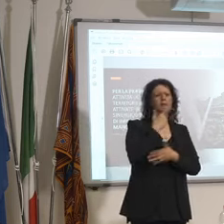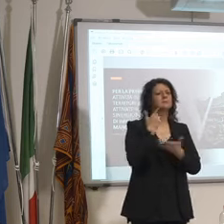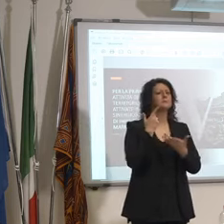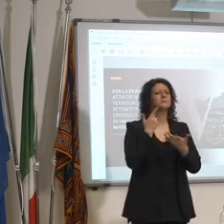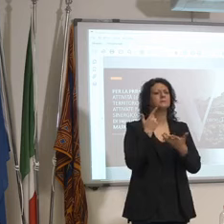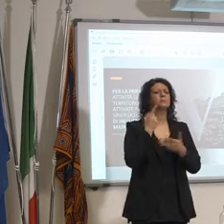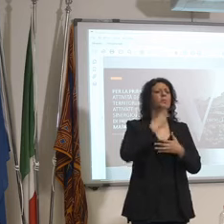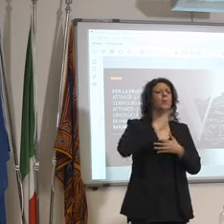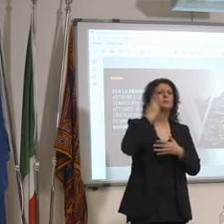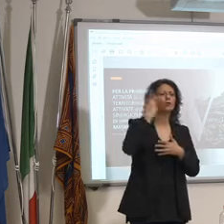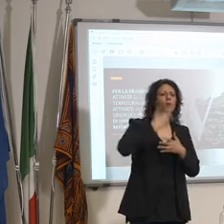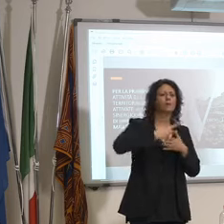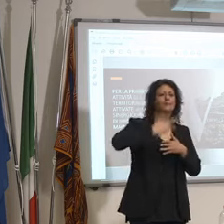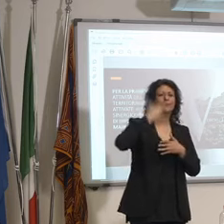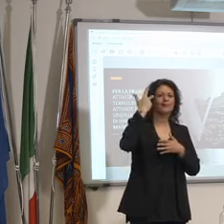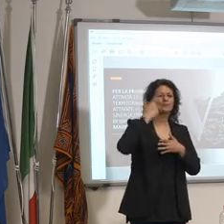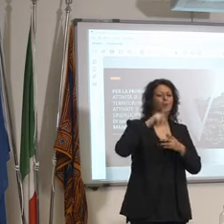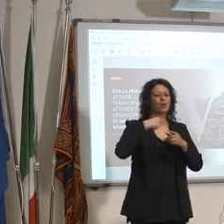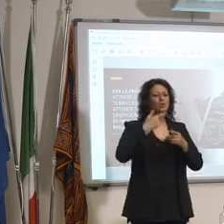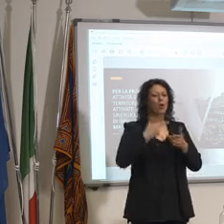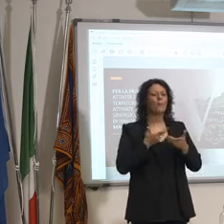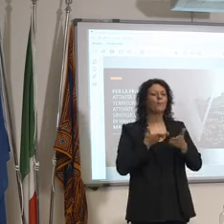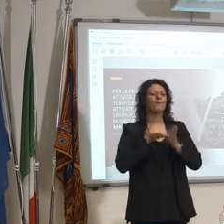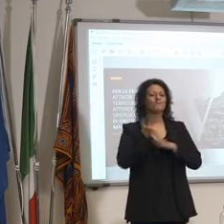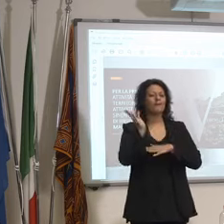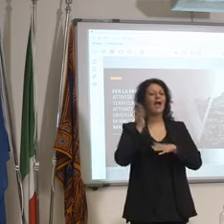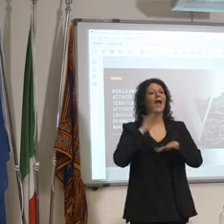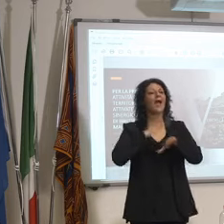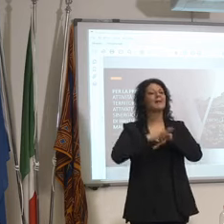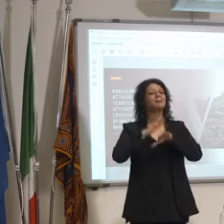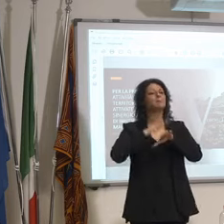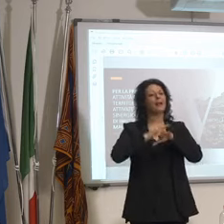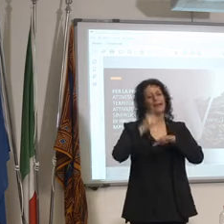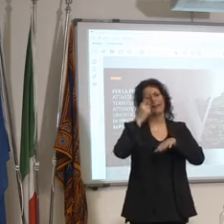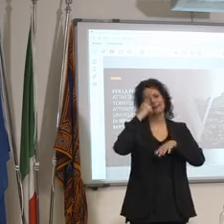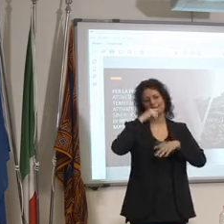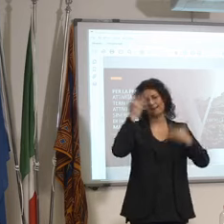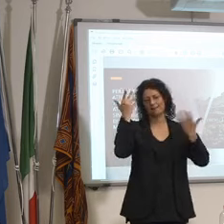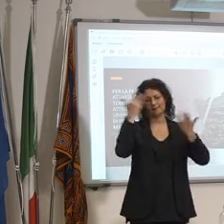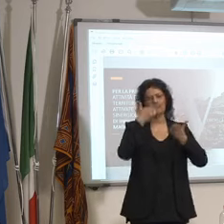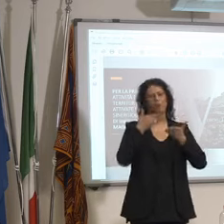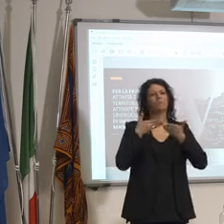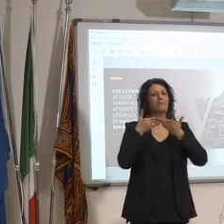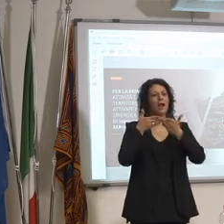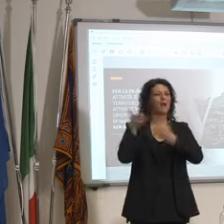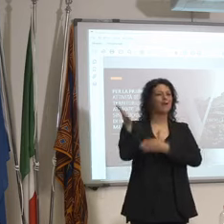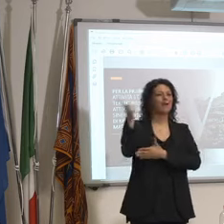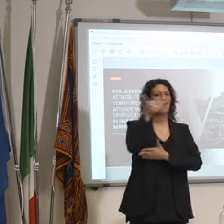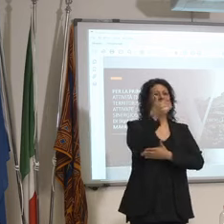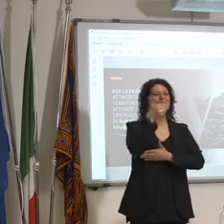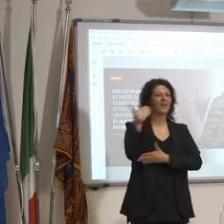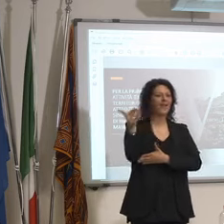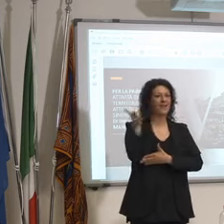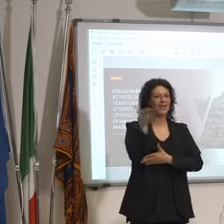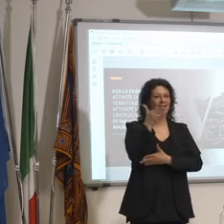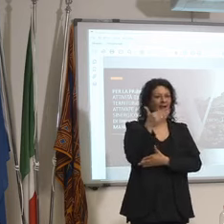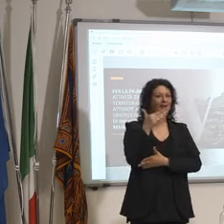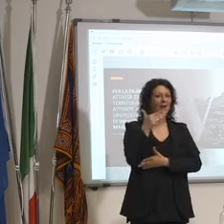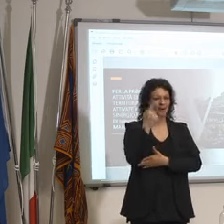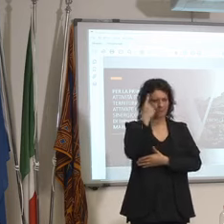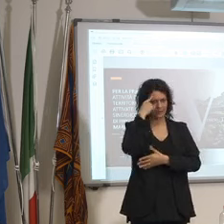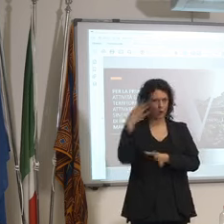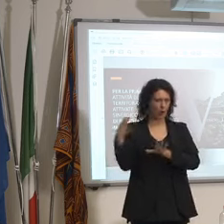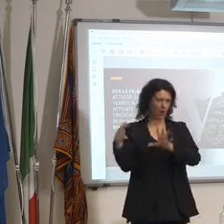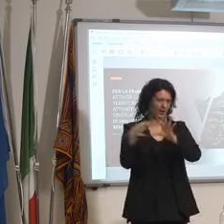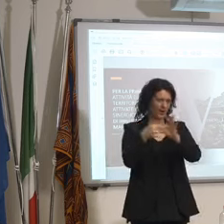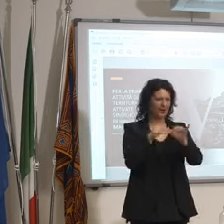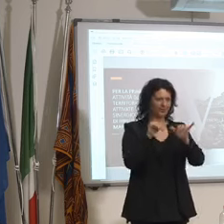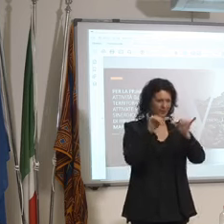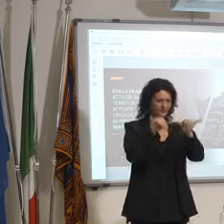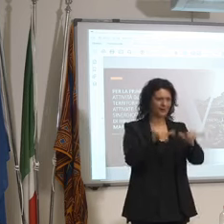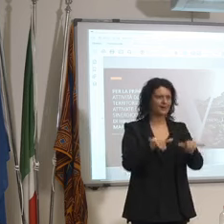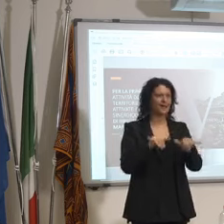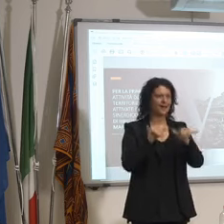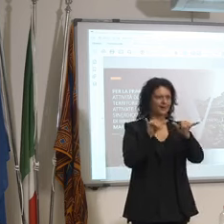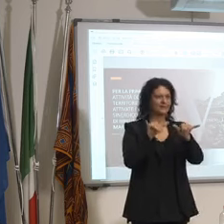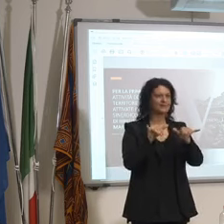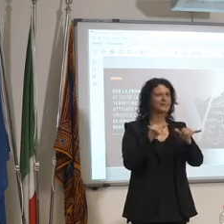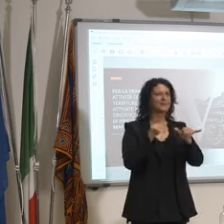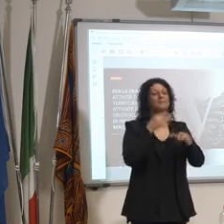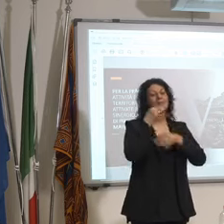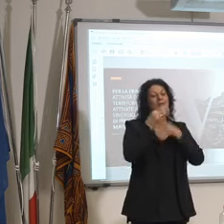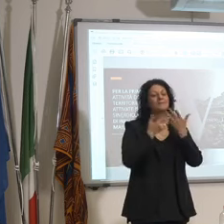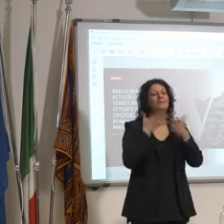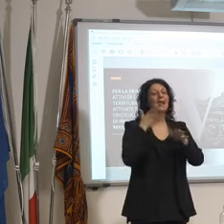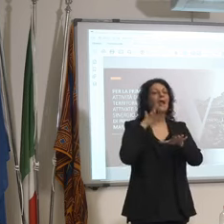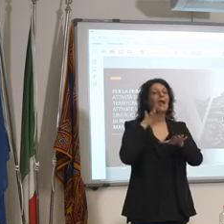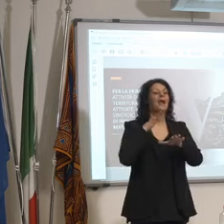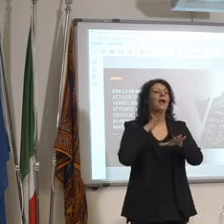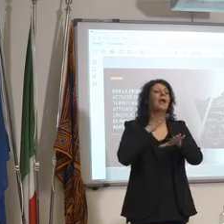ecco il tema active per esempio quindi coniugo la bellezza dell'albergo stupendo con Venezia la città ed esperienza che non è solo il giro